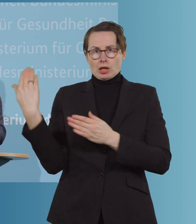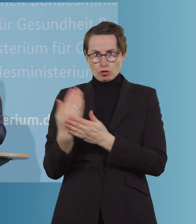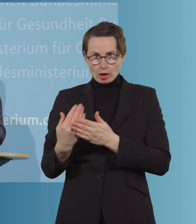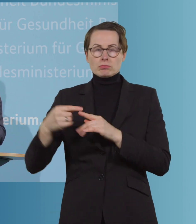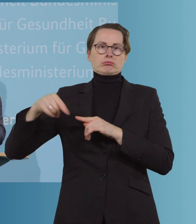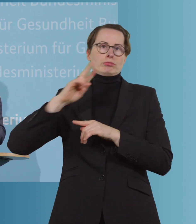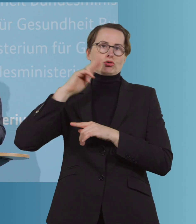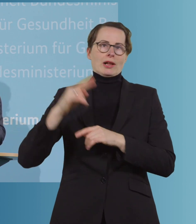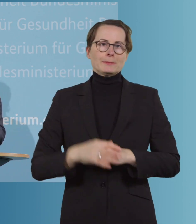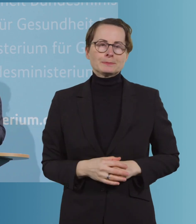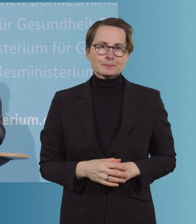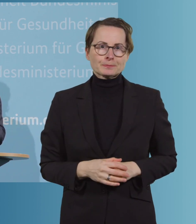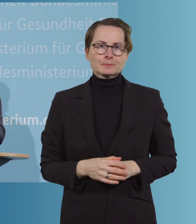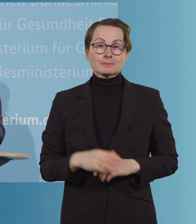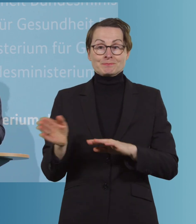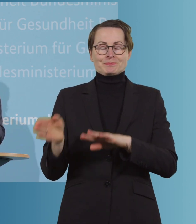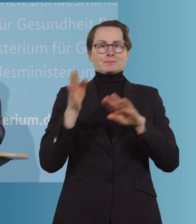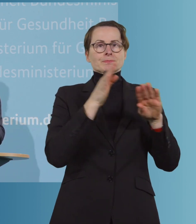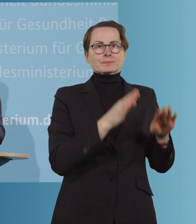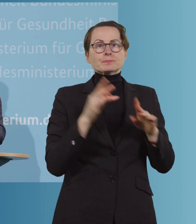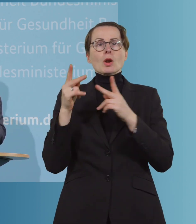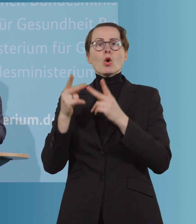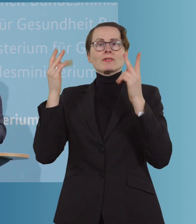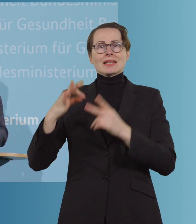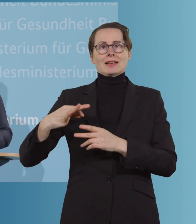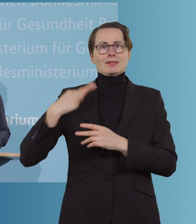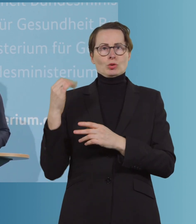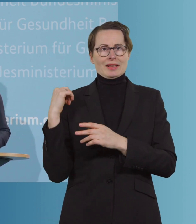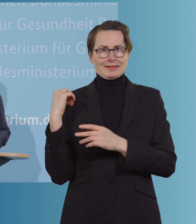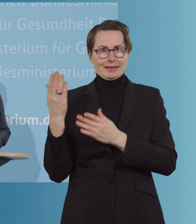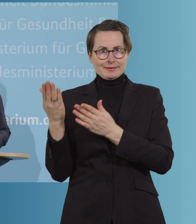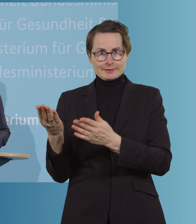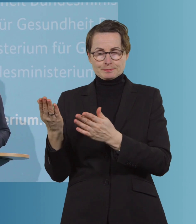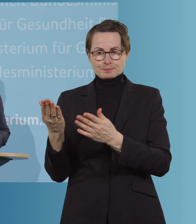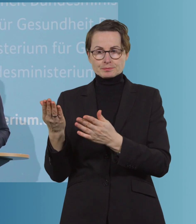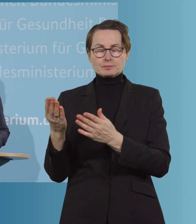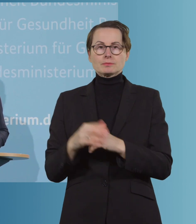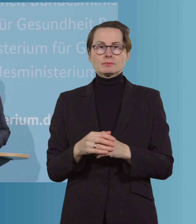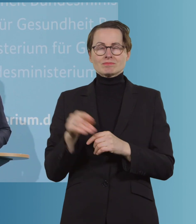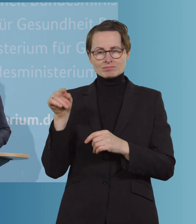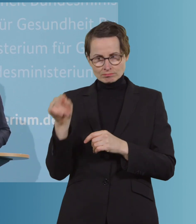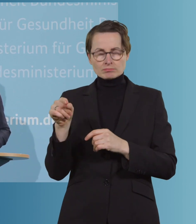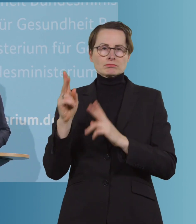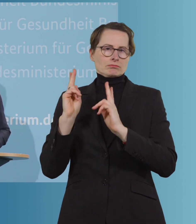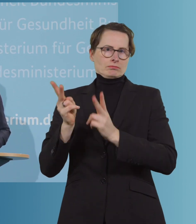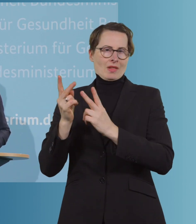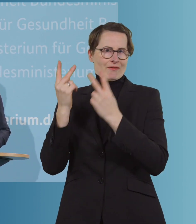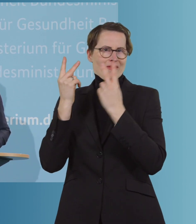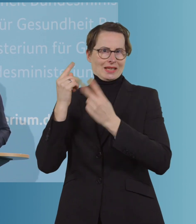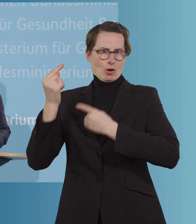Zum ÖGD, zum öffentlichen Gesundheitsdienst. Der öffentliche Gesundheitsdienst bleibt Dreh- und Angelpunkt dieser Pandemie. Auch